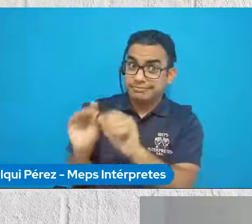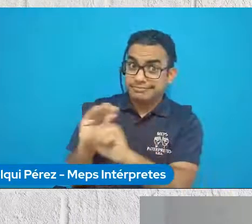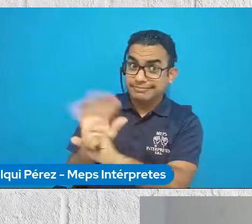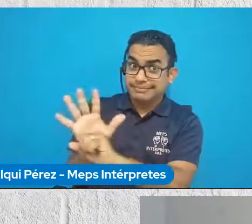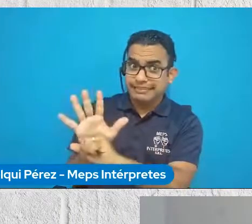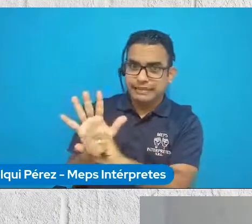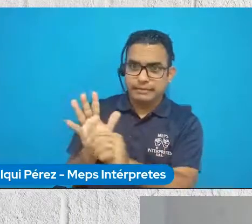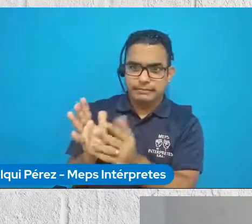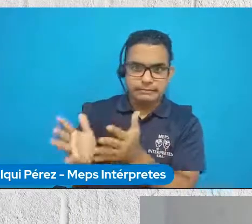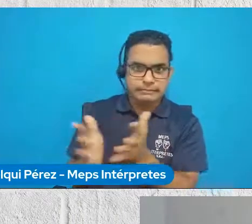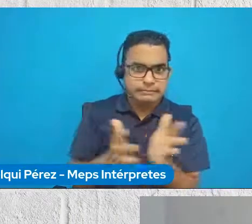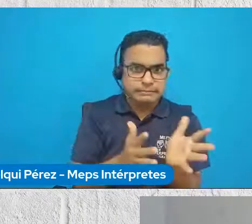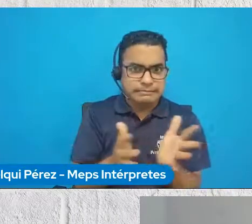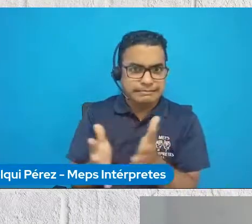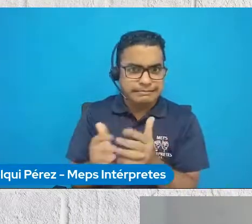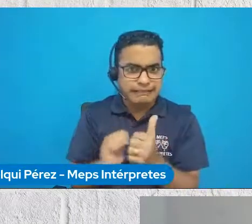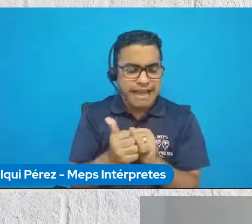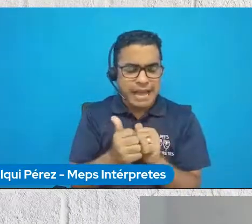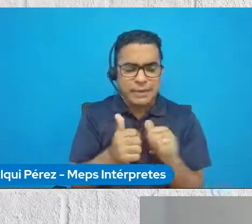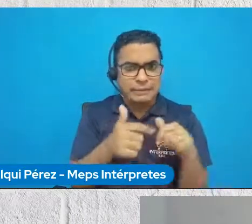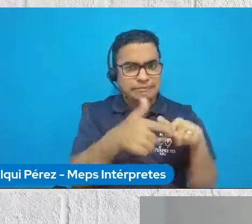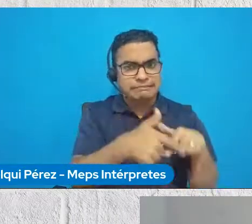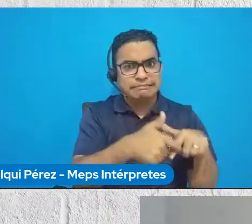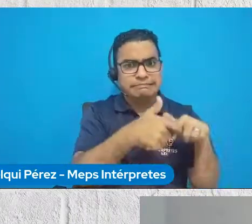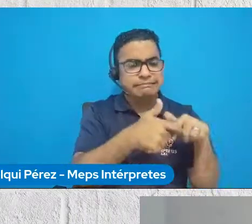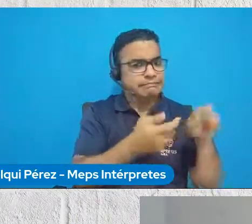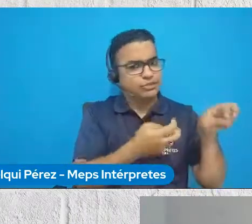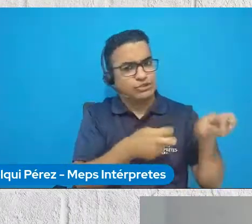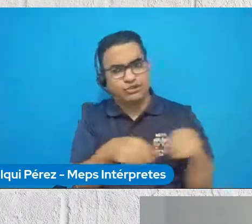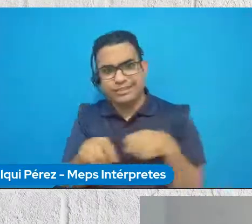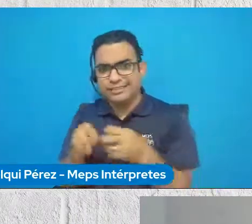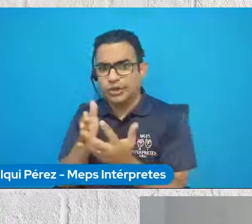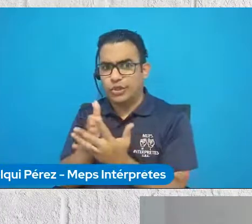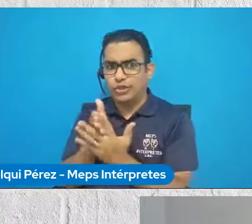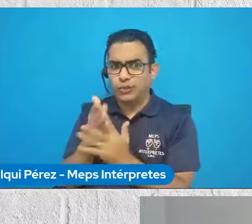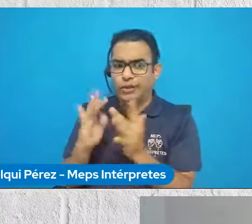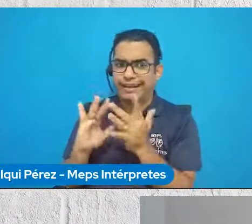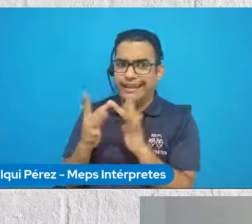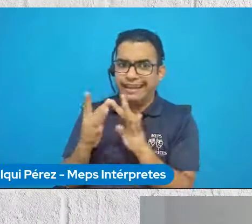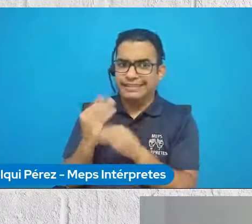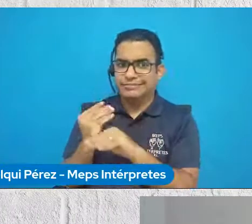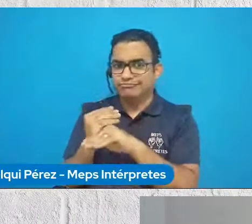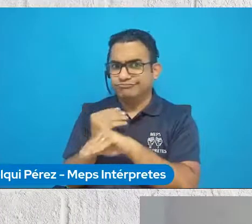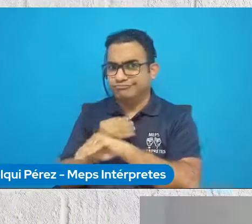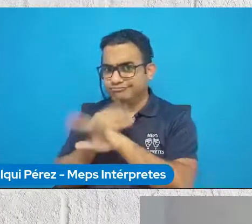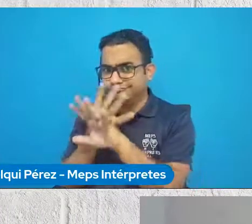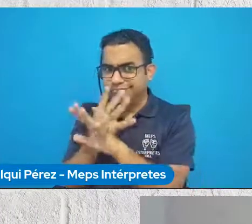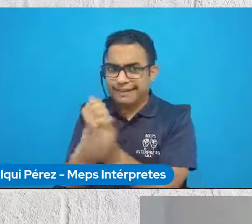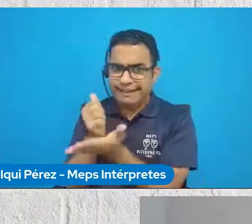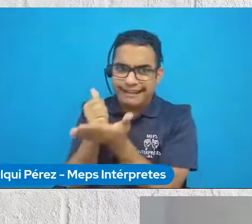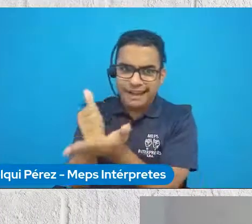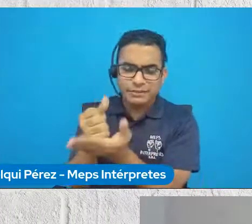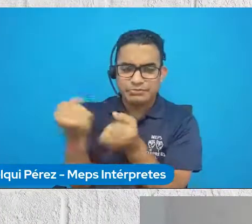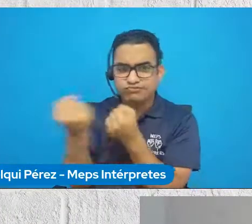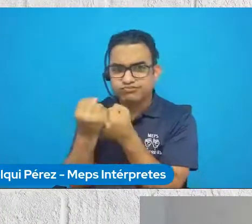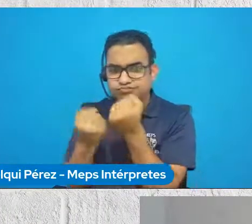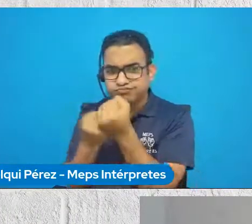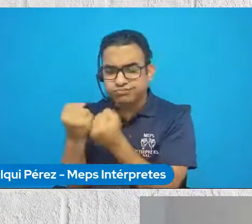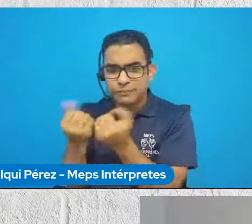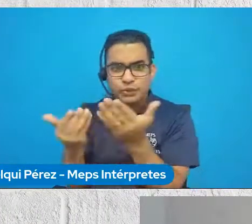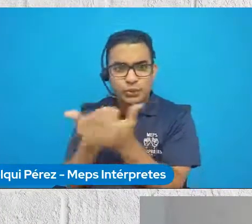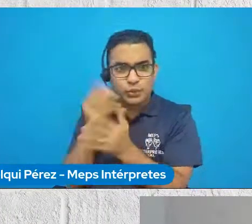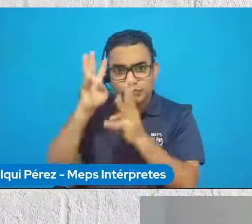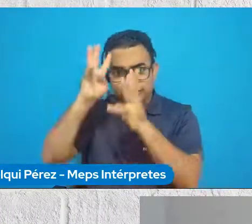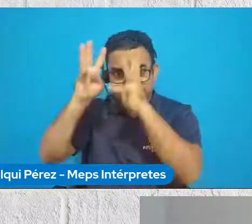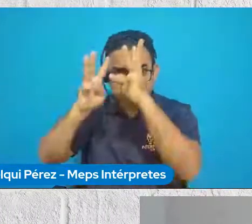y entonces, ¿cómo hicieron para, digamos, a través de la experiencia y toda la metodología que ya se tenía, cómo reinventarse y cómo adaptarse a